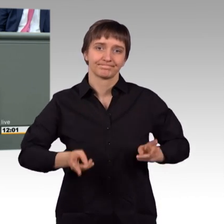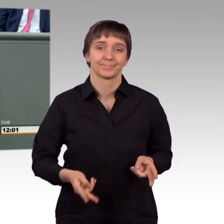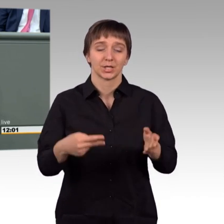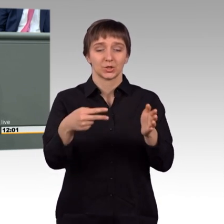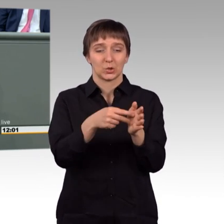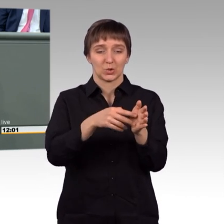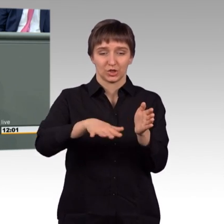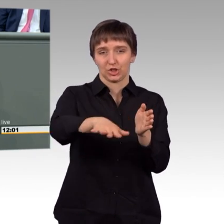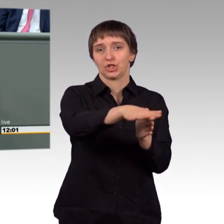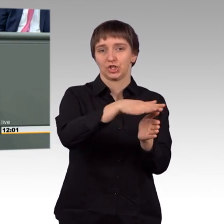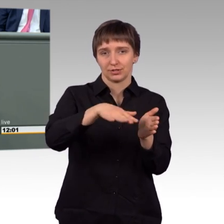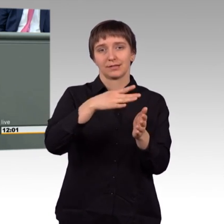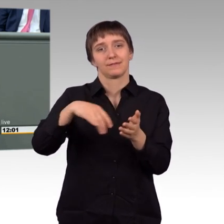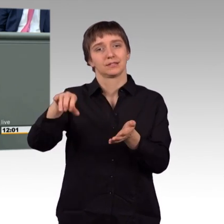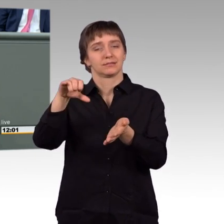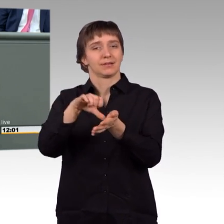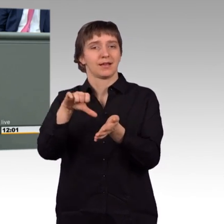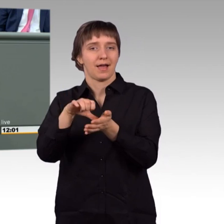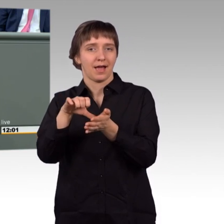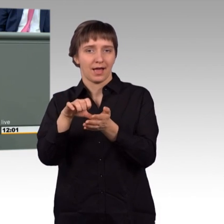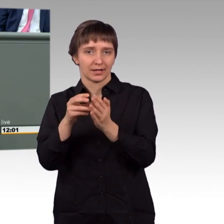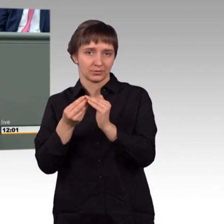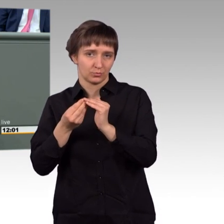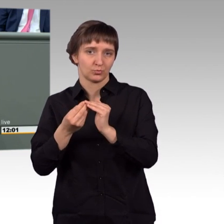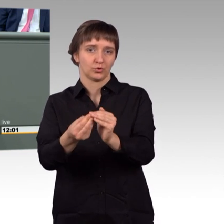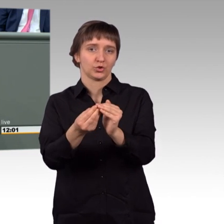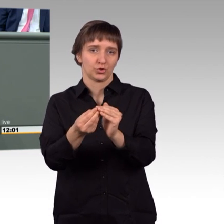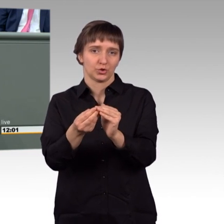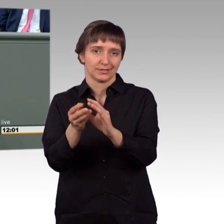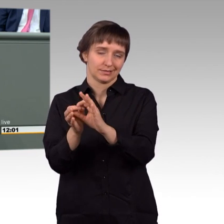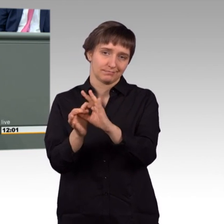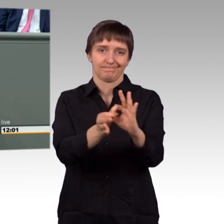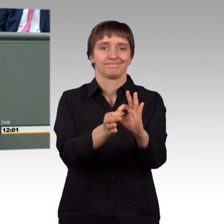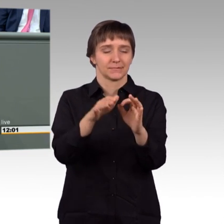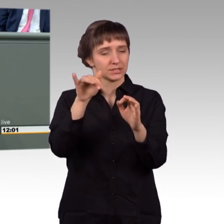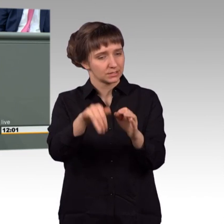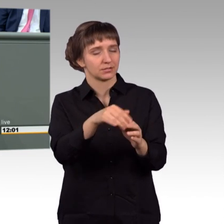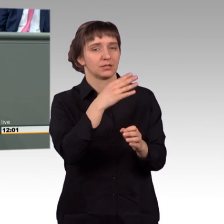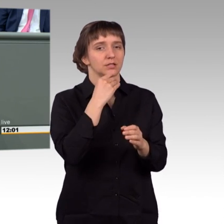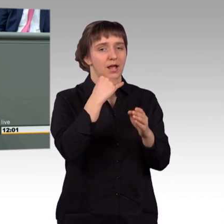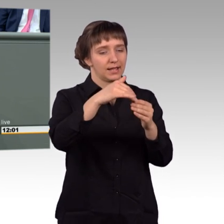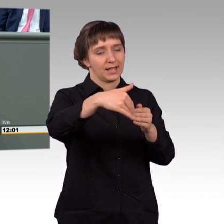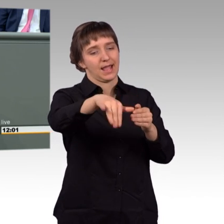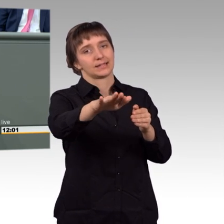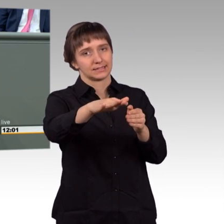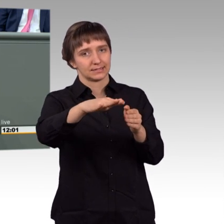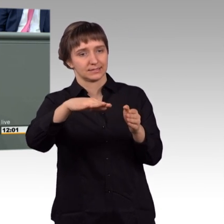Iran gestützte Kräfte ganz konkret an die Grenze Israels herangerückt sind. Und es ist völlig